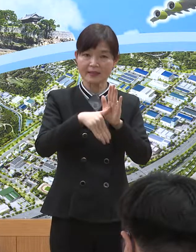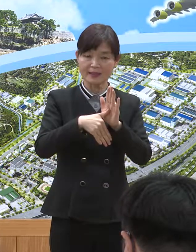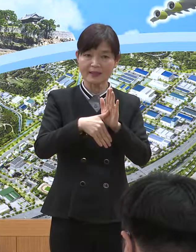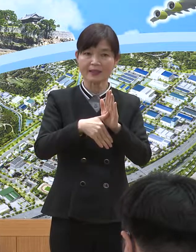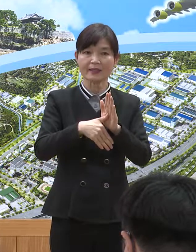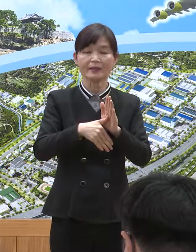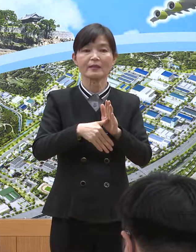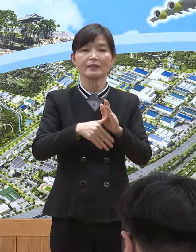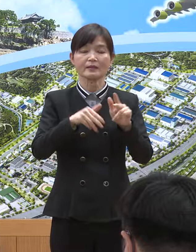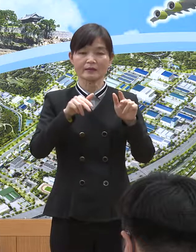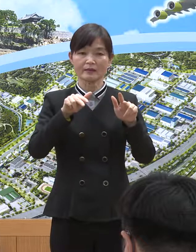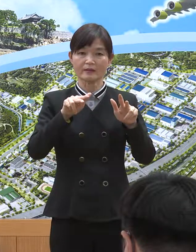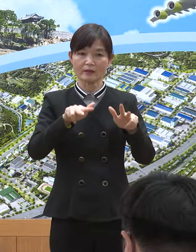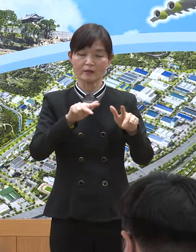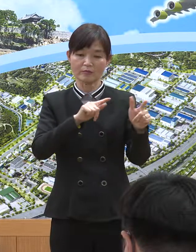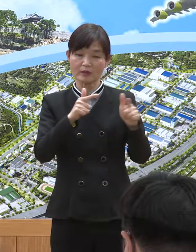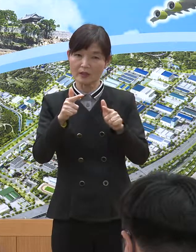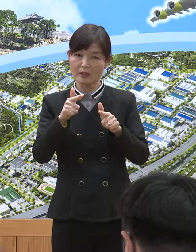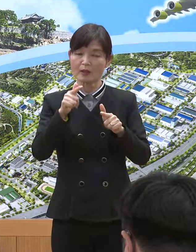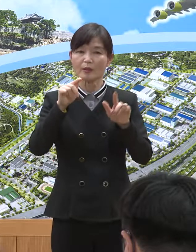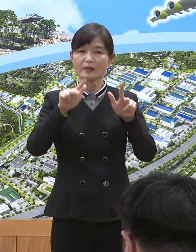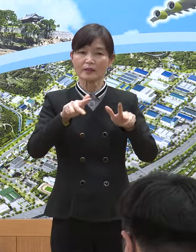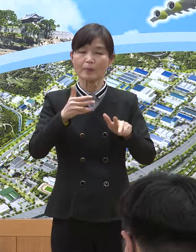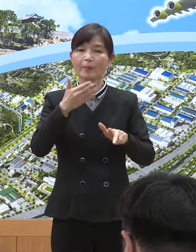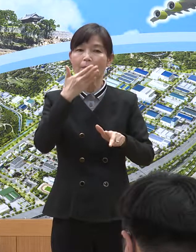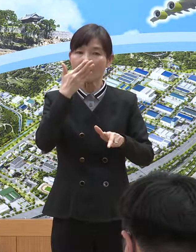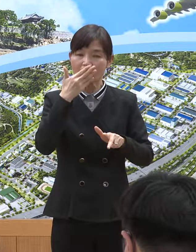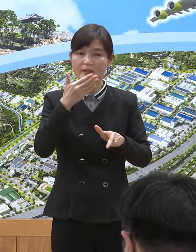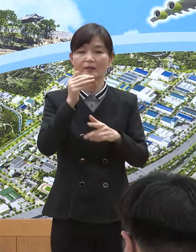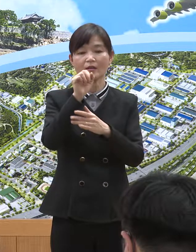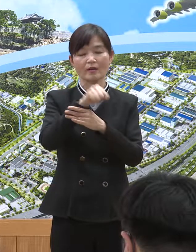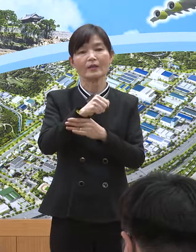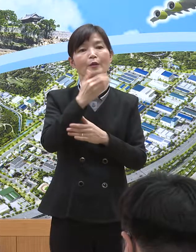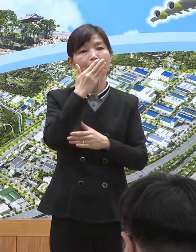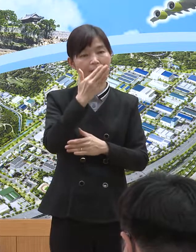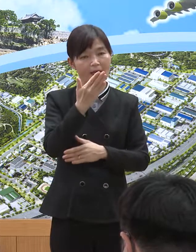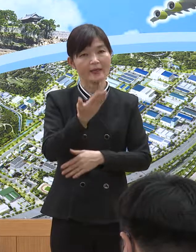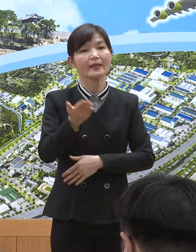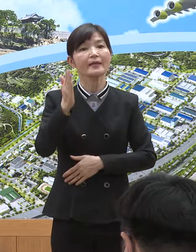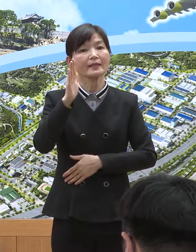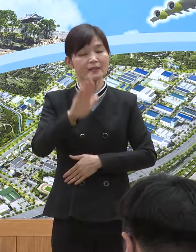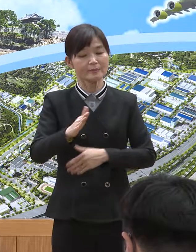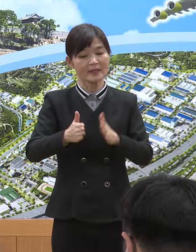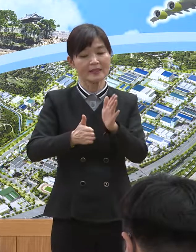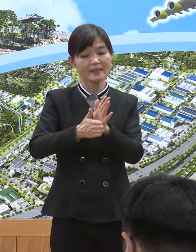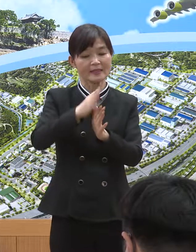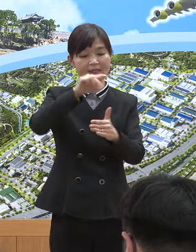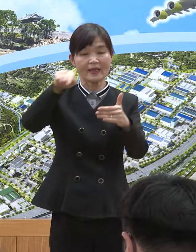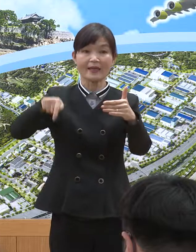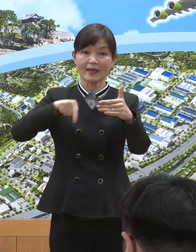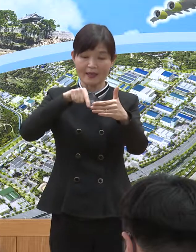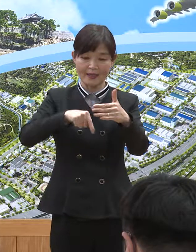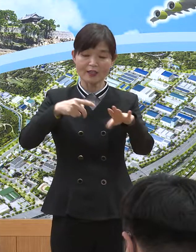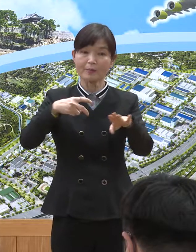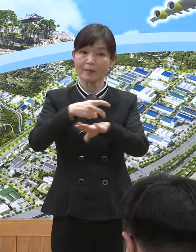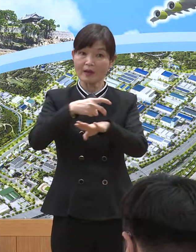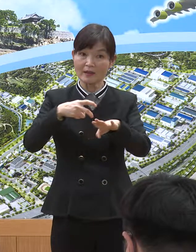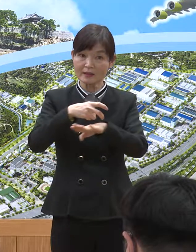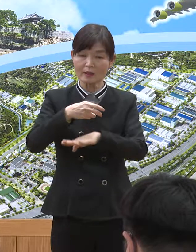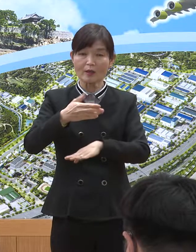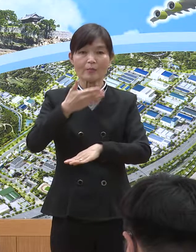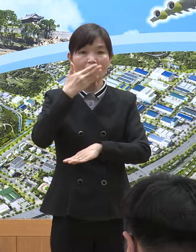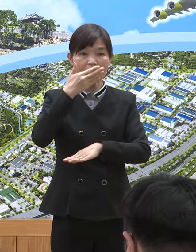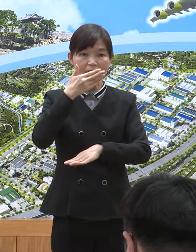교통수단에 대해서도 실내 취식이 허용되나 시내 마을버스의 실내 취식은